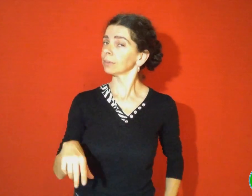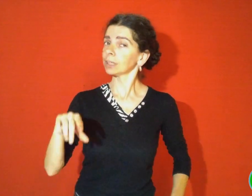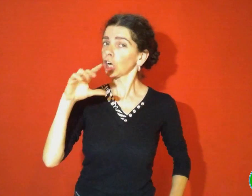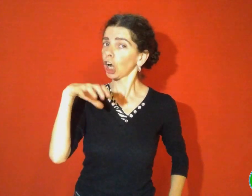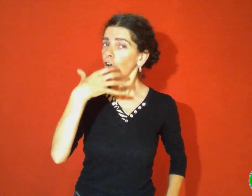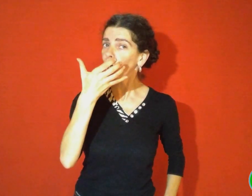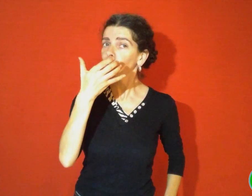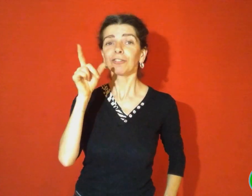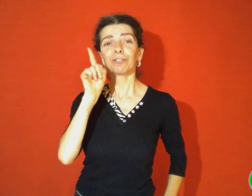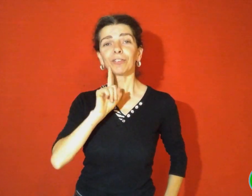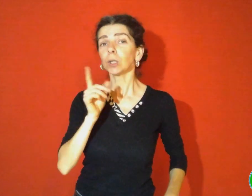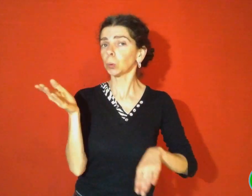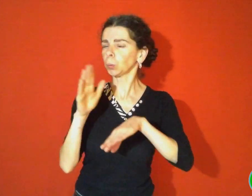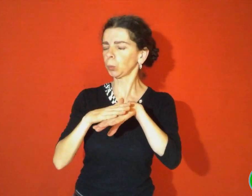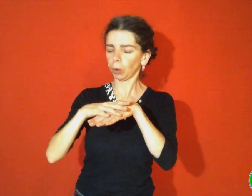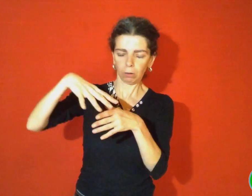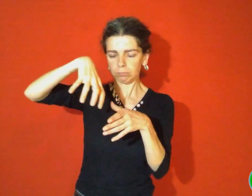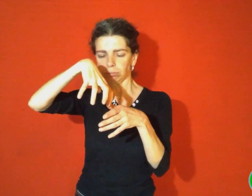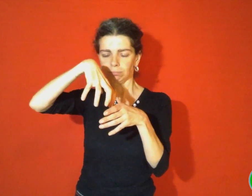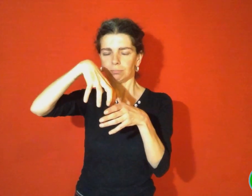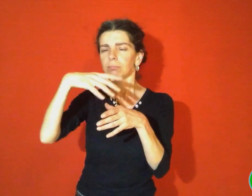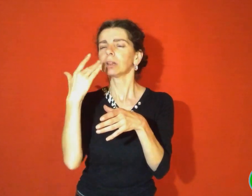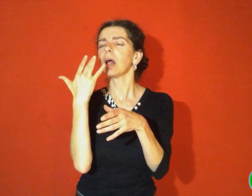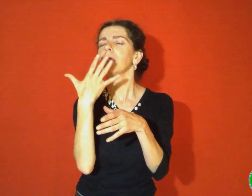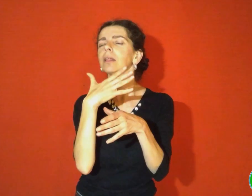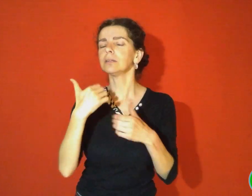Croque fillette sur délice des ogres